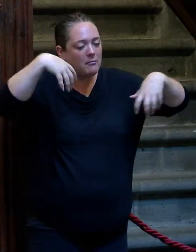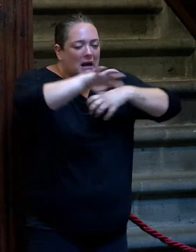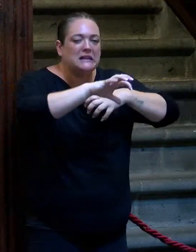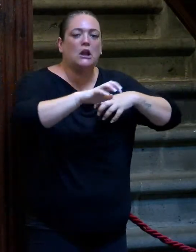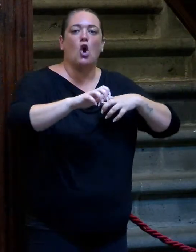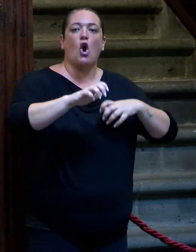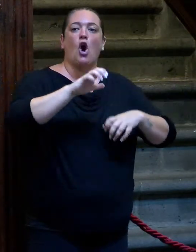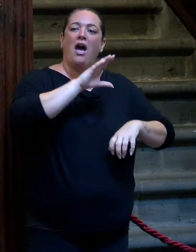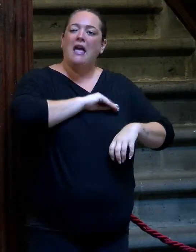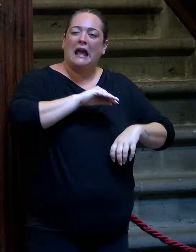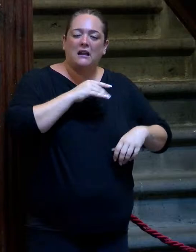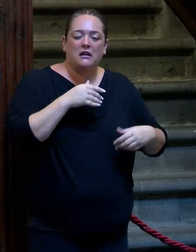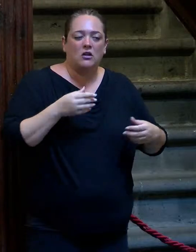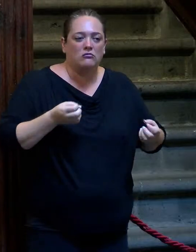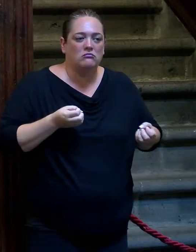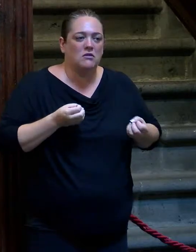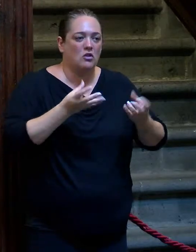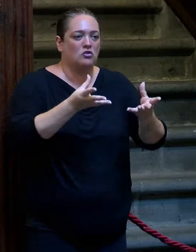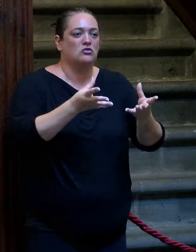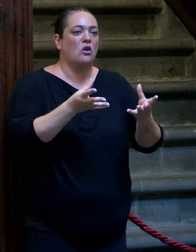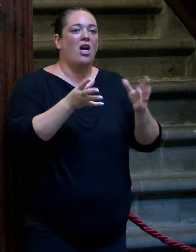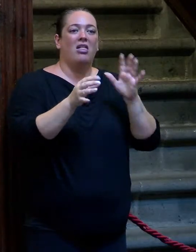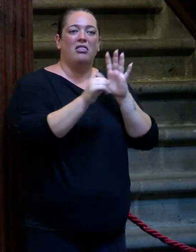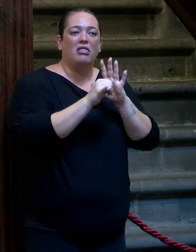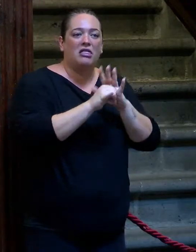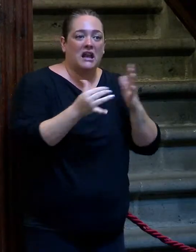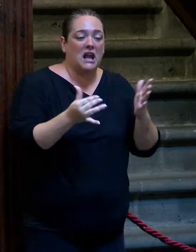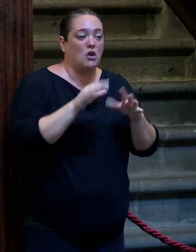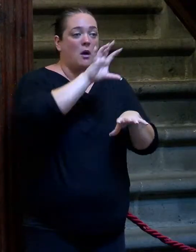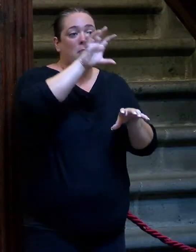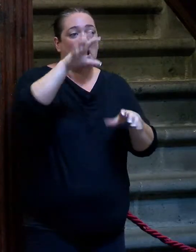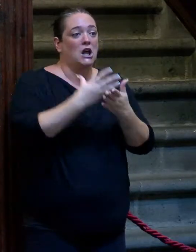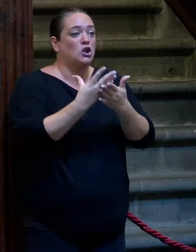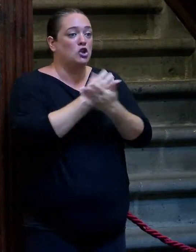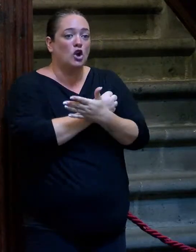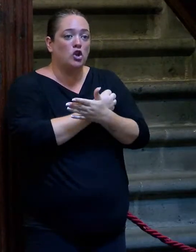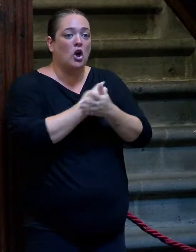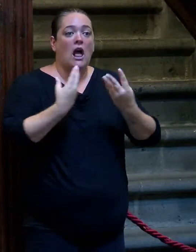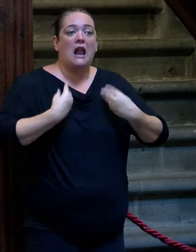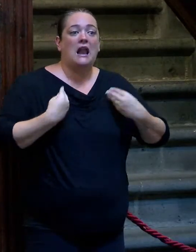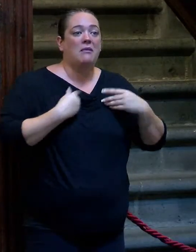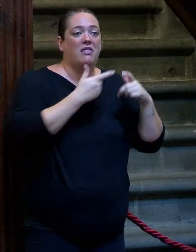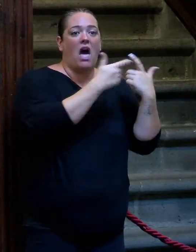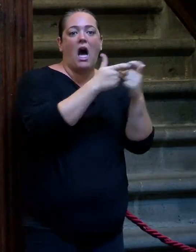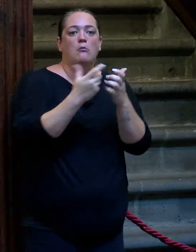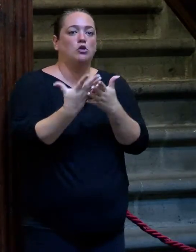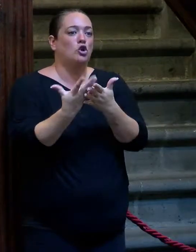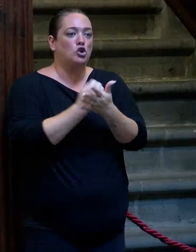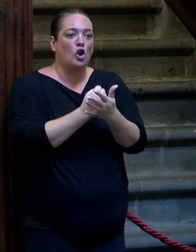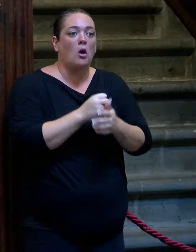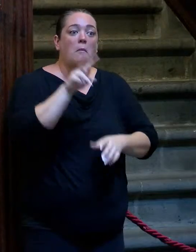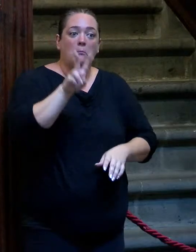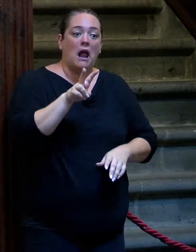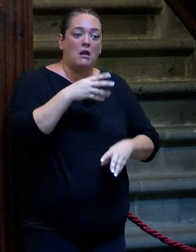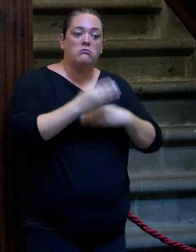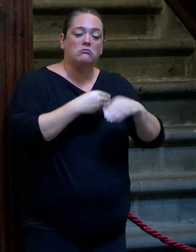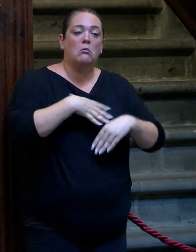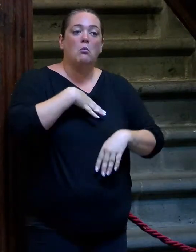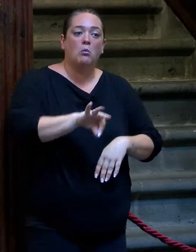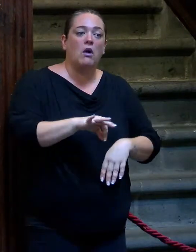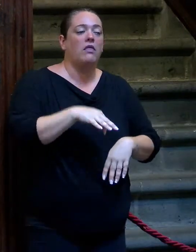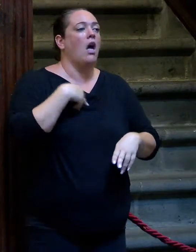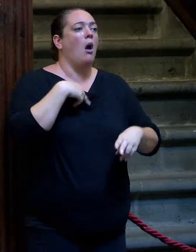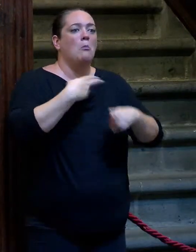más generoso, más cercano. Pero en cualquier país, en cualquier ámbito de la vida que te lleves esto que te digo, vale, es aplicable. En la